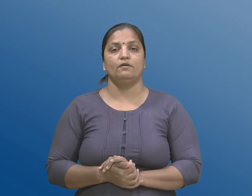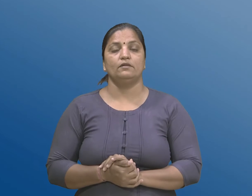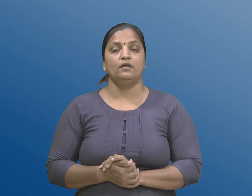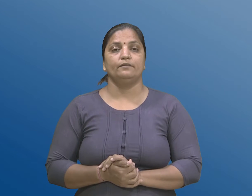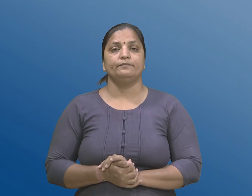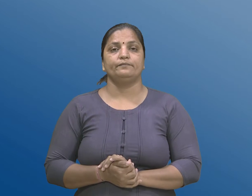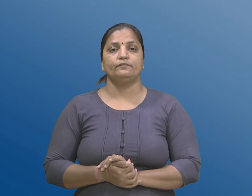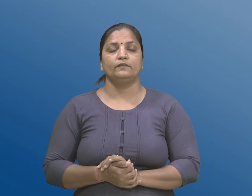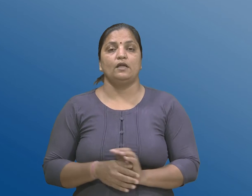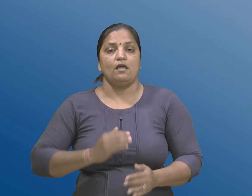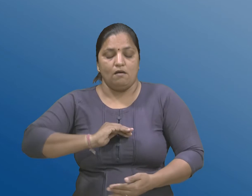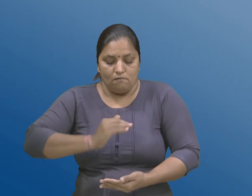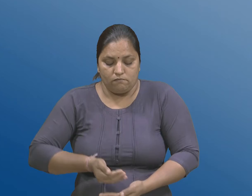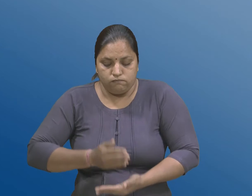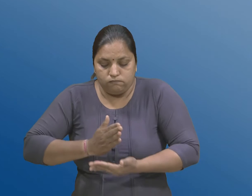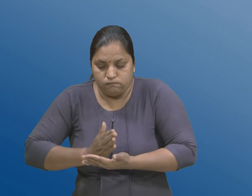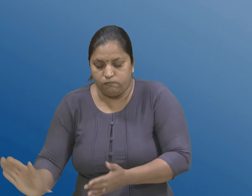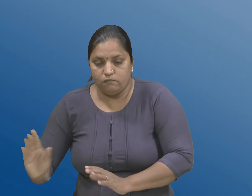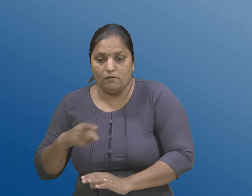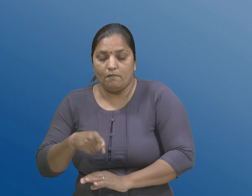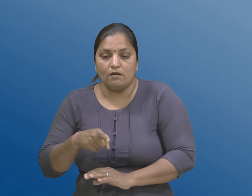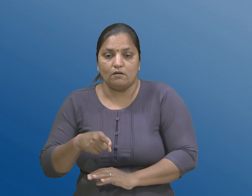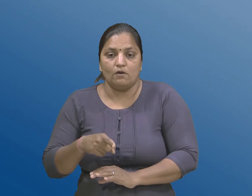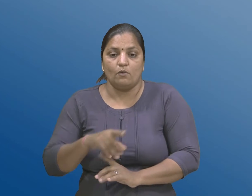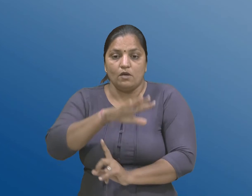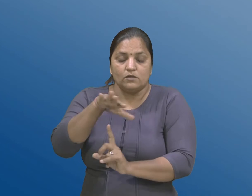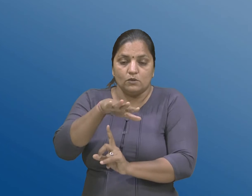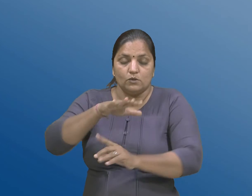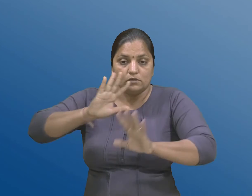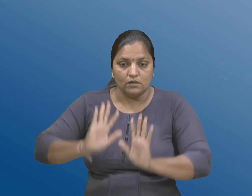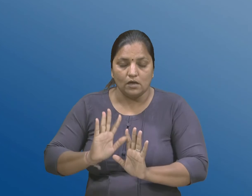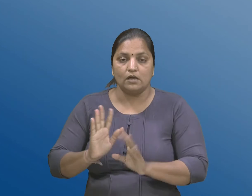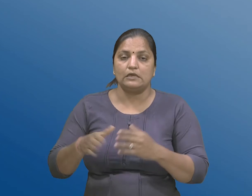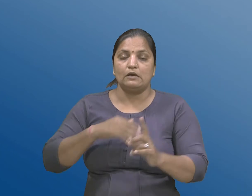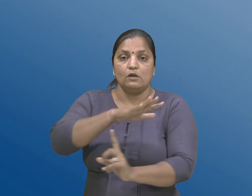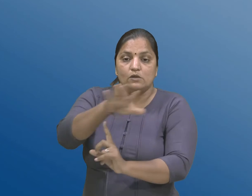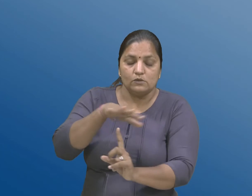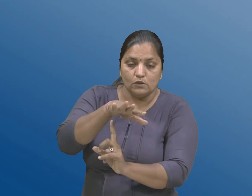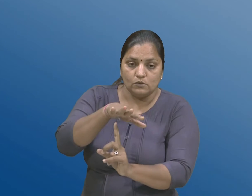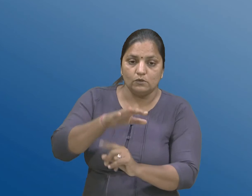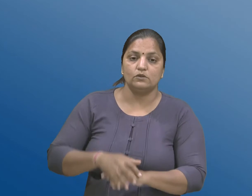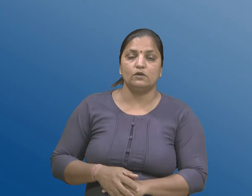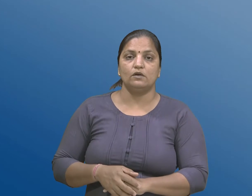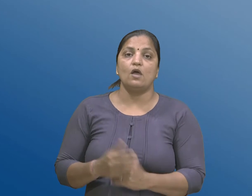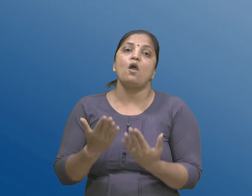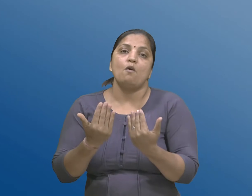गर्भपात नी स्थिती सर्जाय छे के तीवी स्थिती सर्जवानी संभावना रहे छे